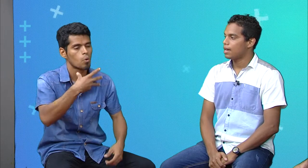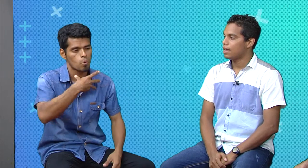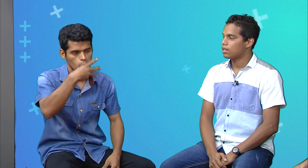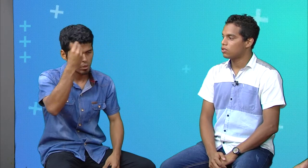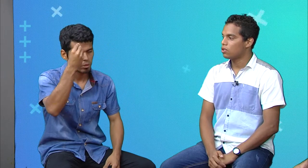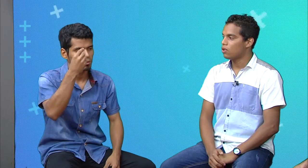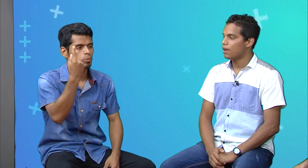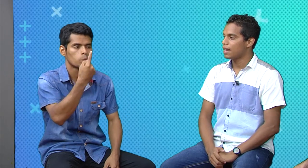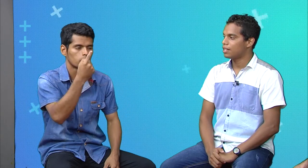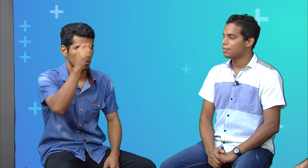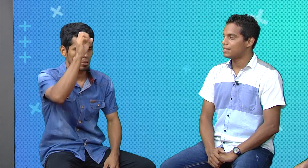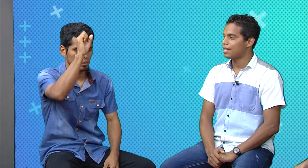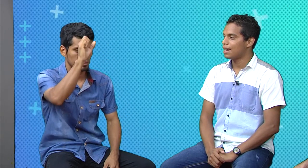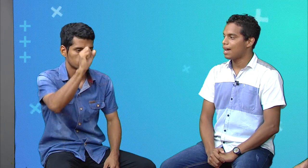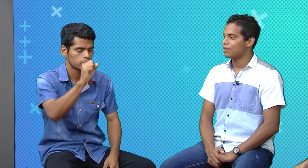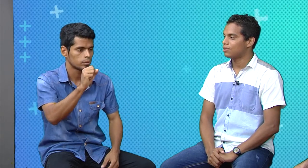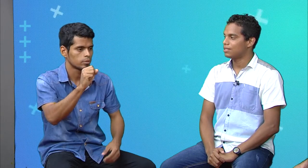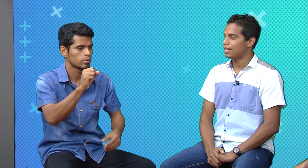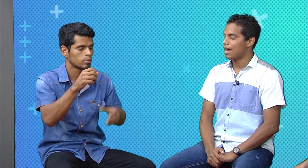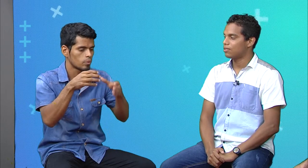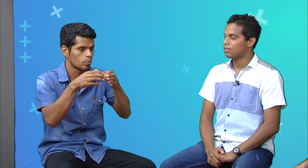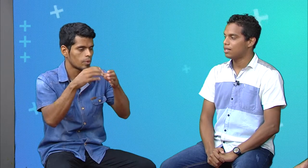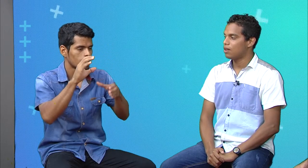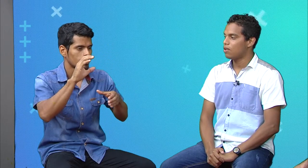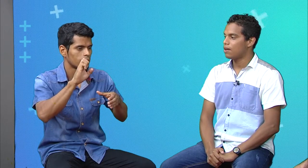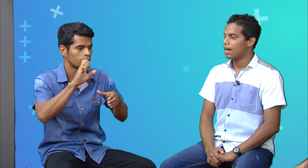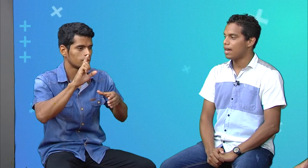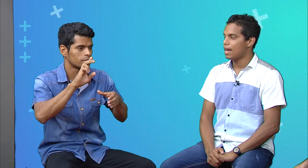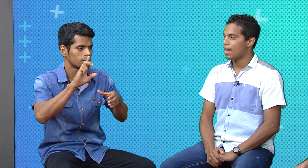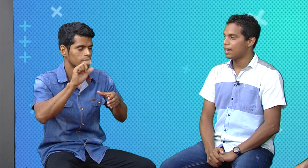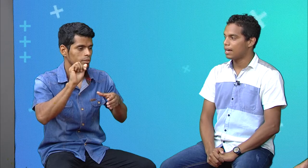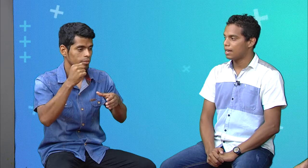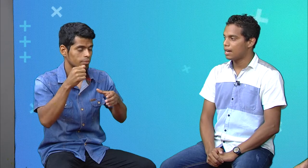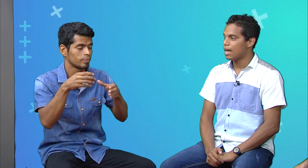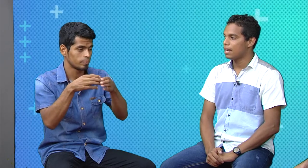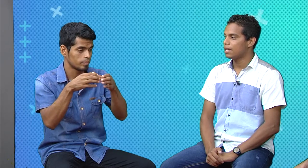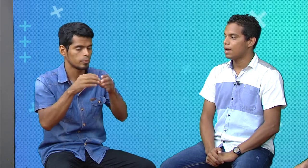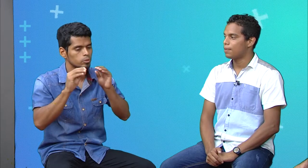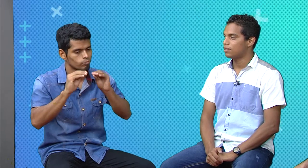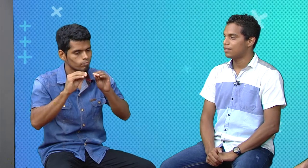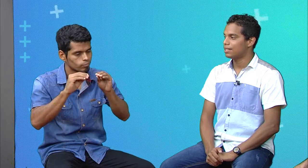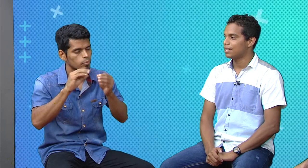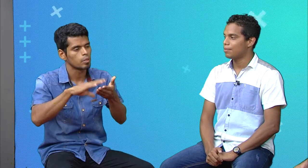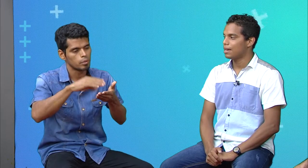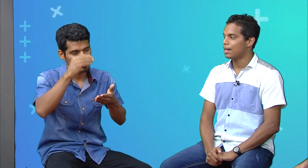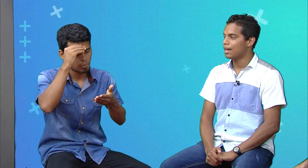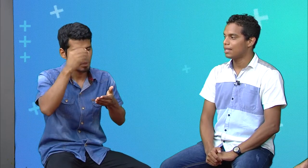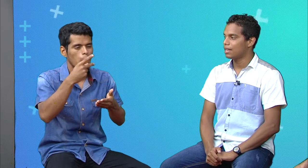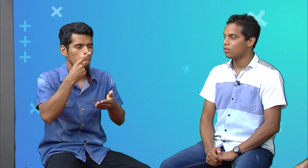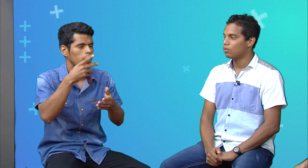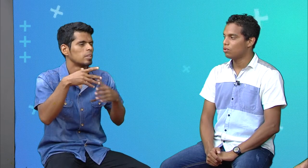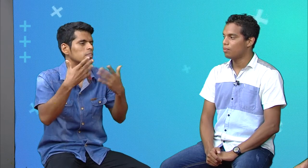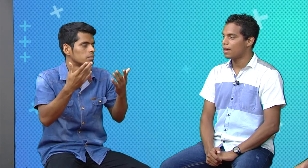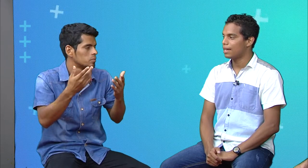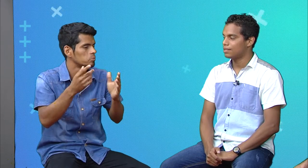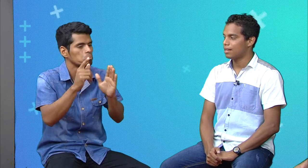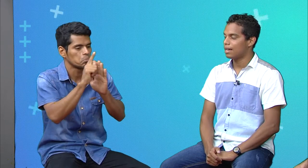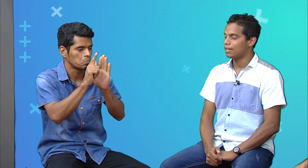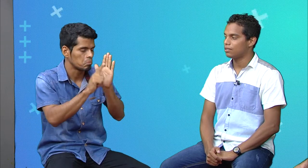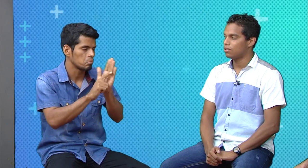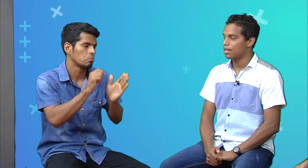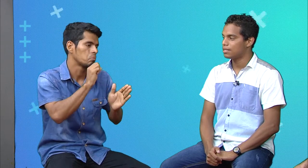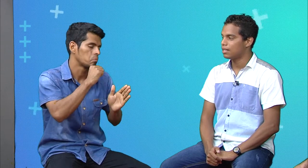Yo en especial aconsejo en general y a personas también, he tenido un grupo